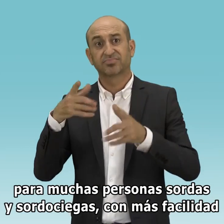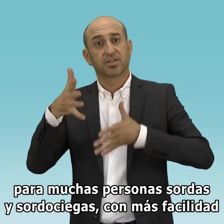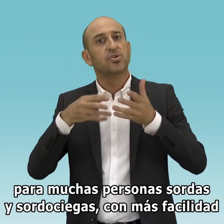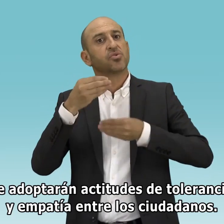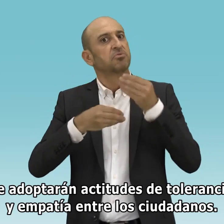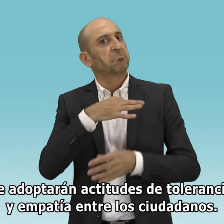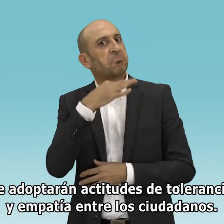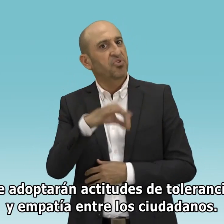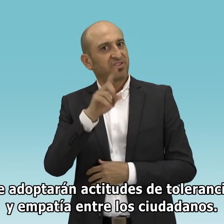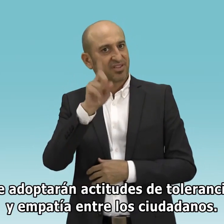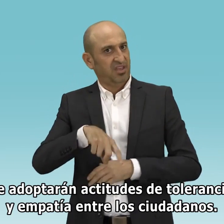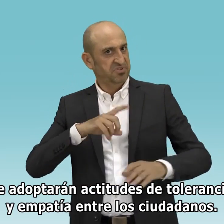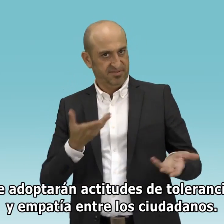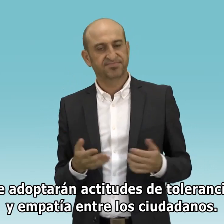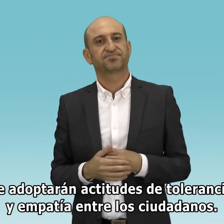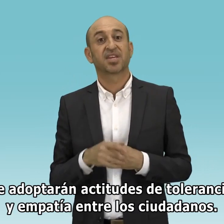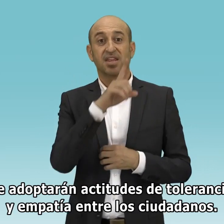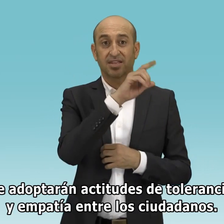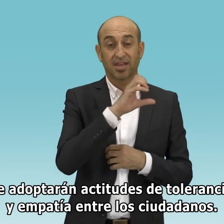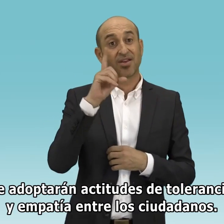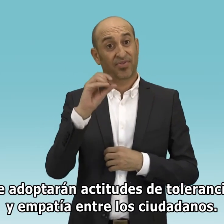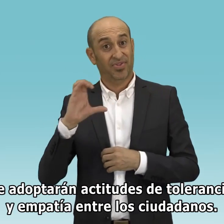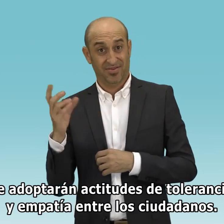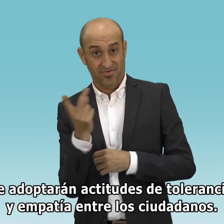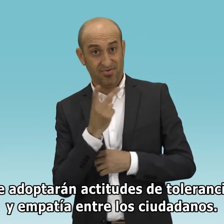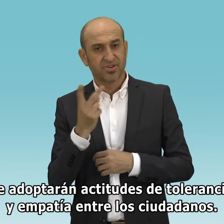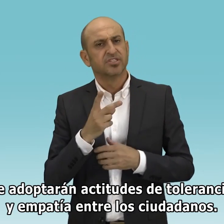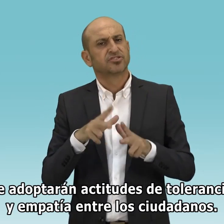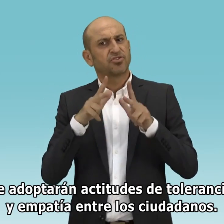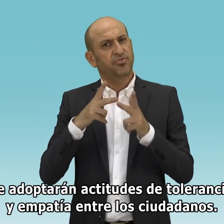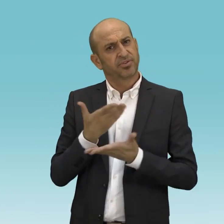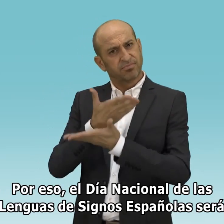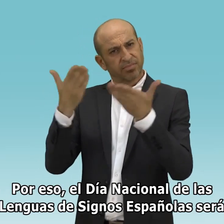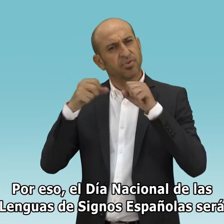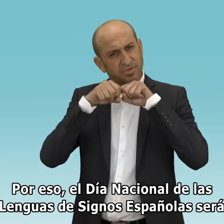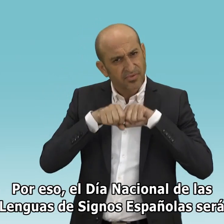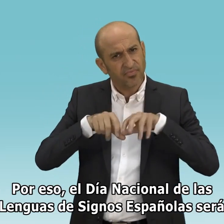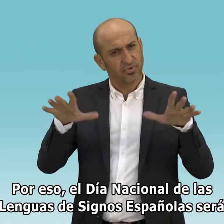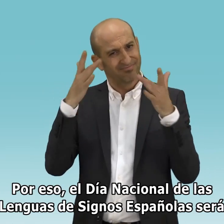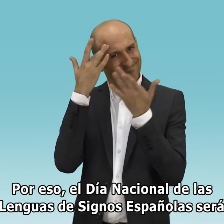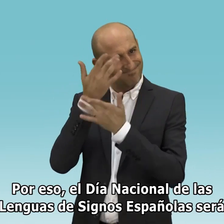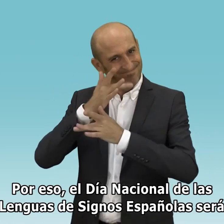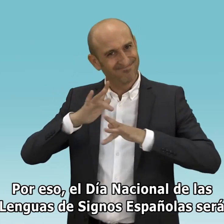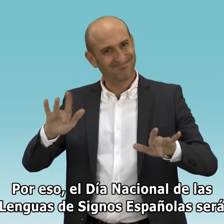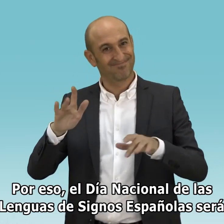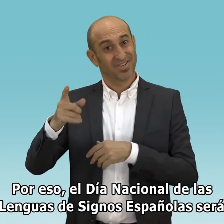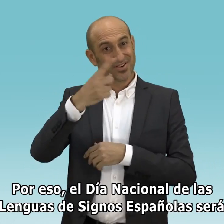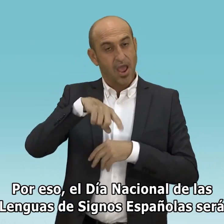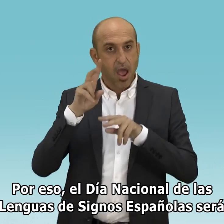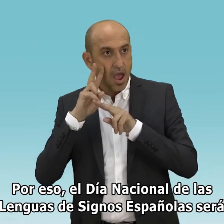facilidad se adoptarán actitudes de tolerancia y empatía entre los ciudadanos. Por eso, el Día Nacional de las